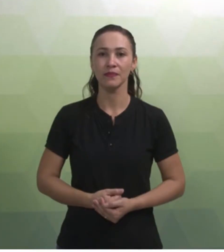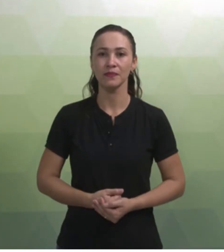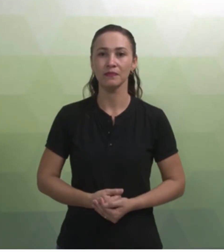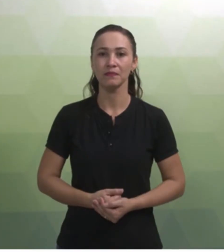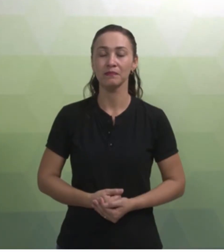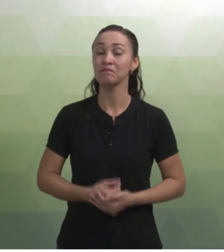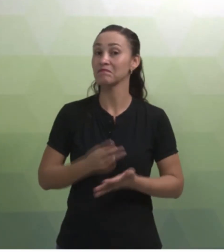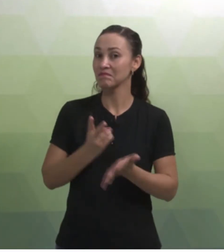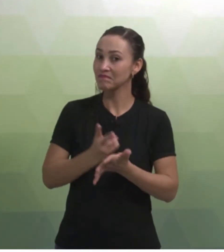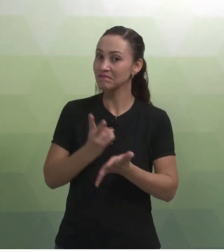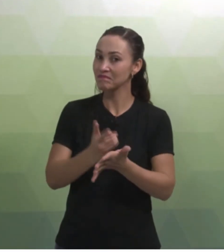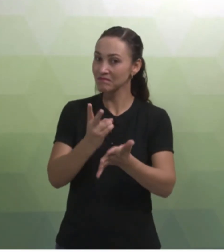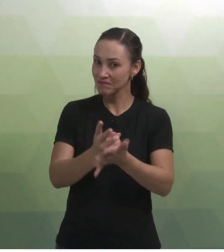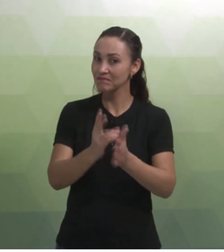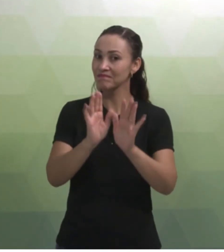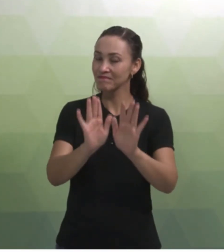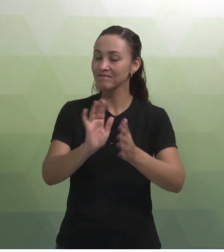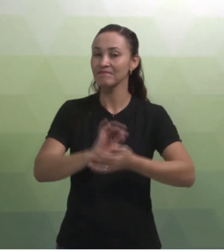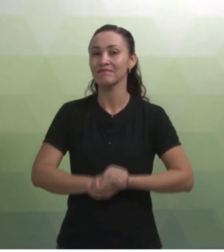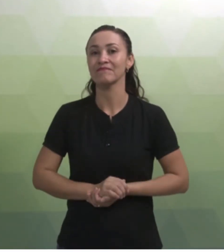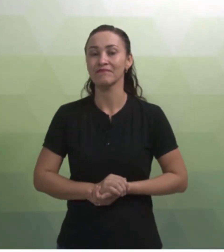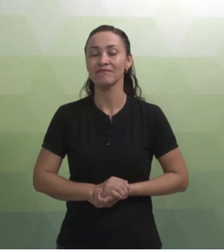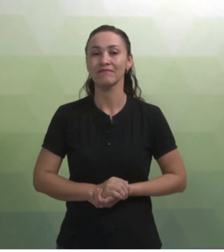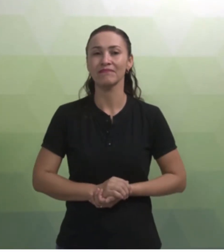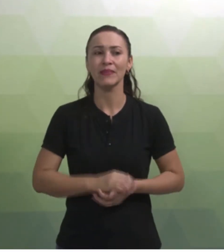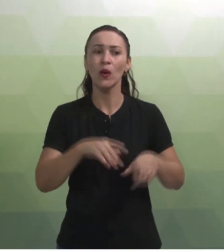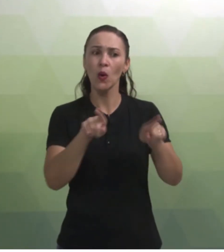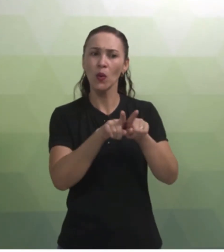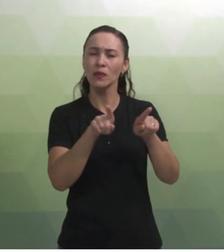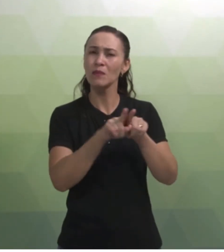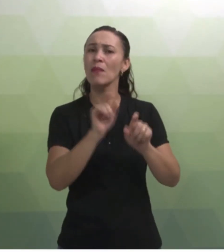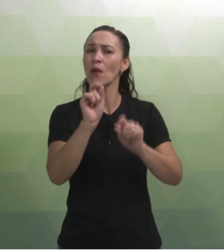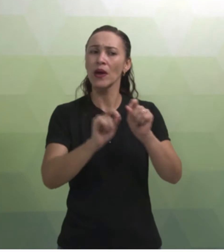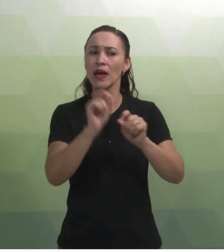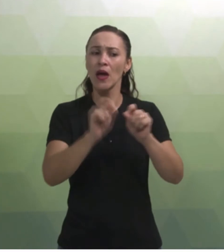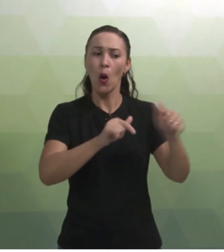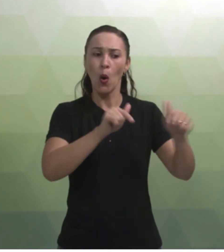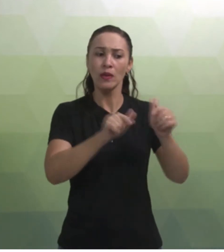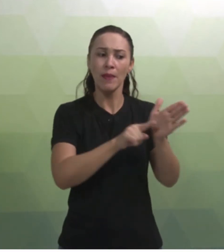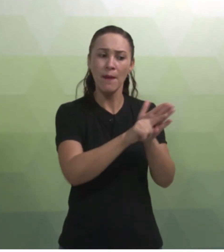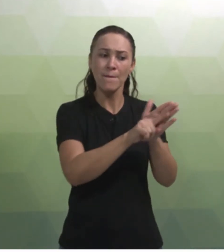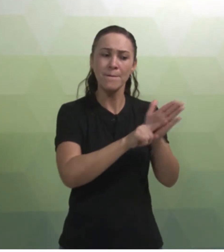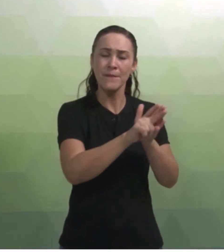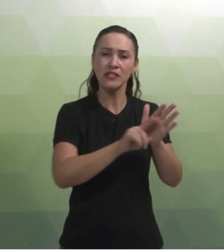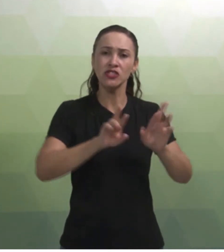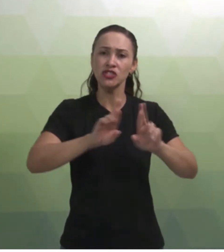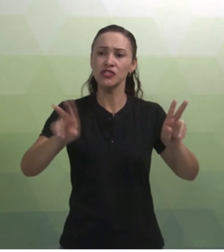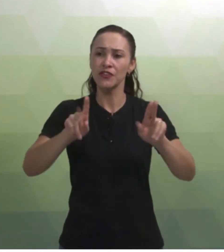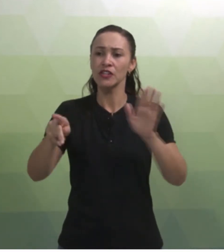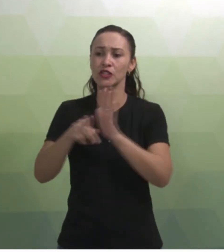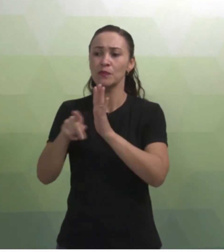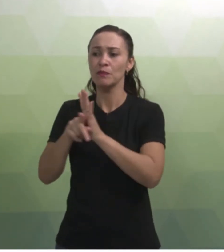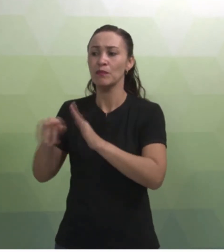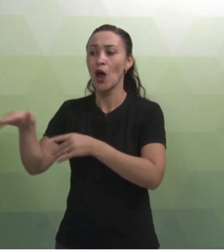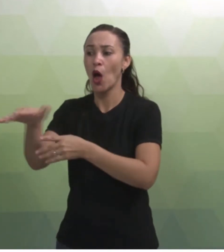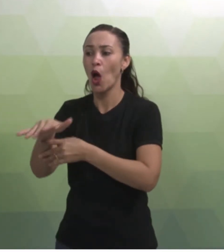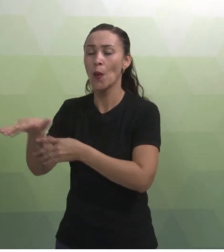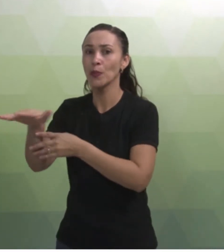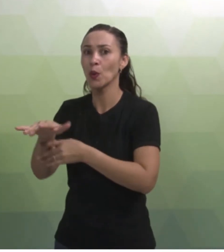Continuando. É também um trabalho de pesquisa diferenciando-se do levantamento de campo, porque